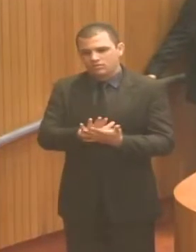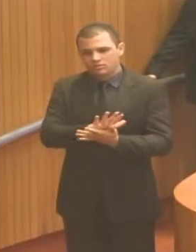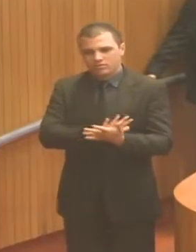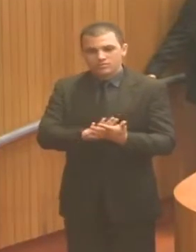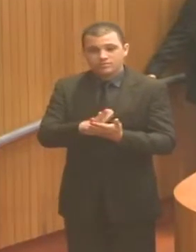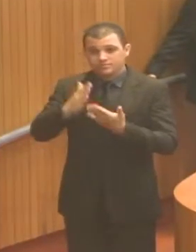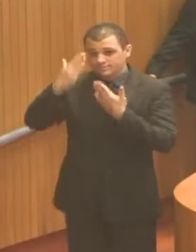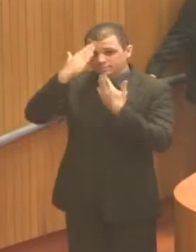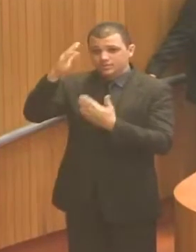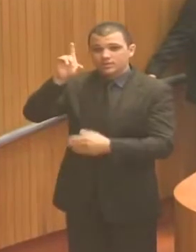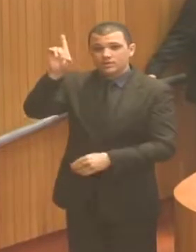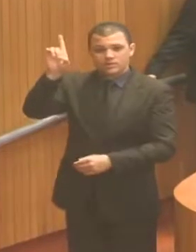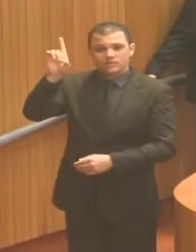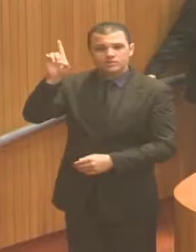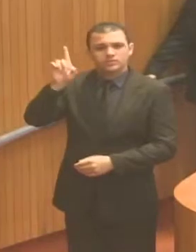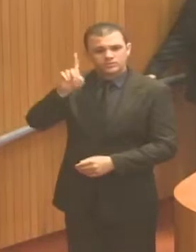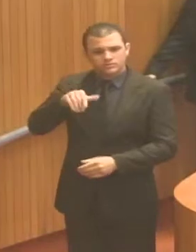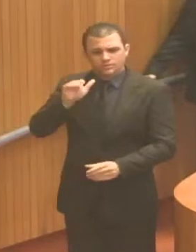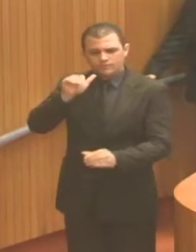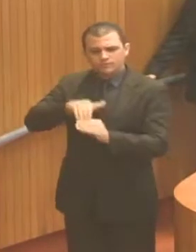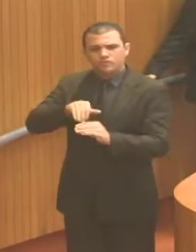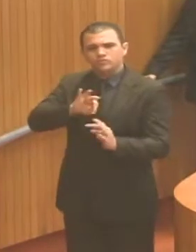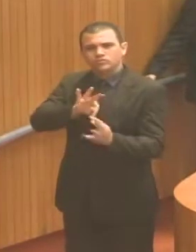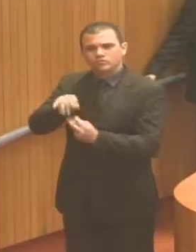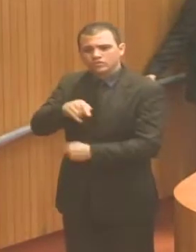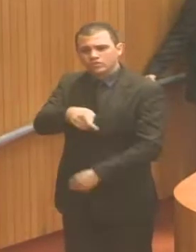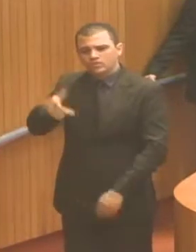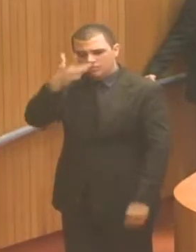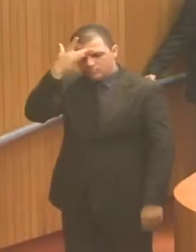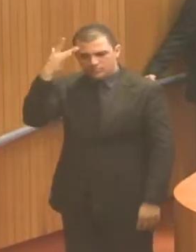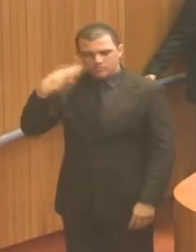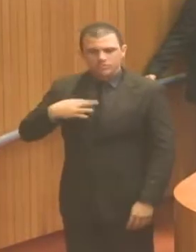Graças a Deus foram todos votos espontâneos,